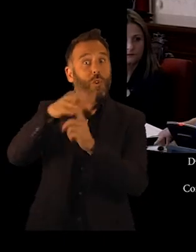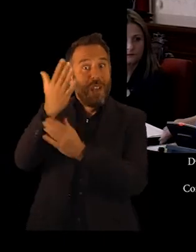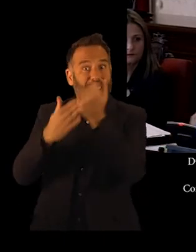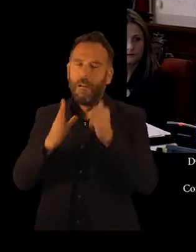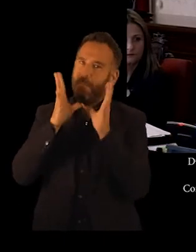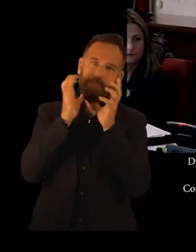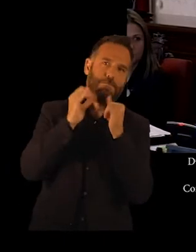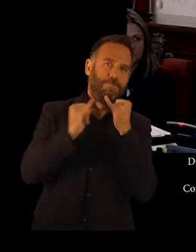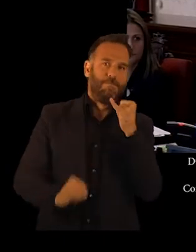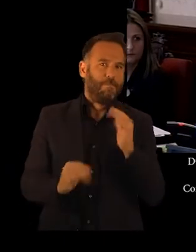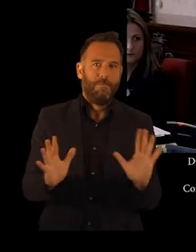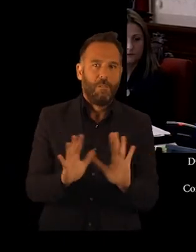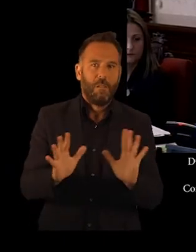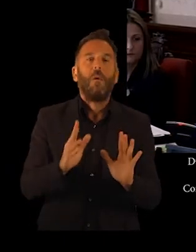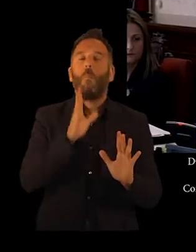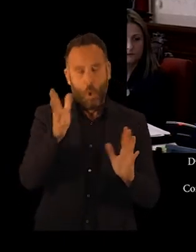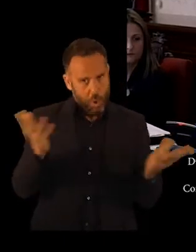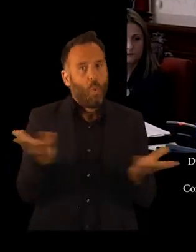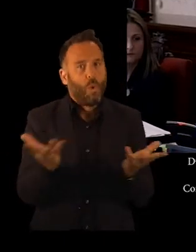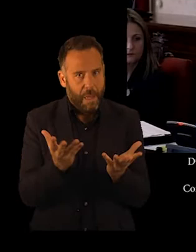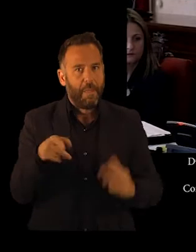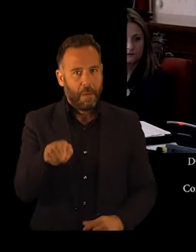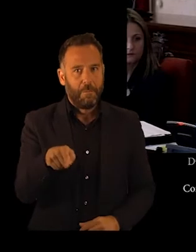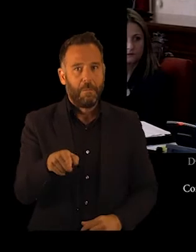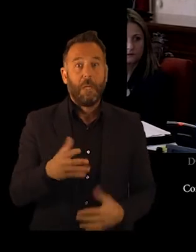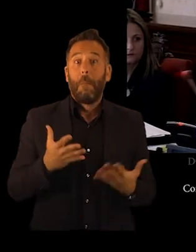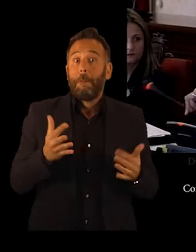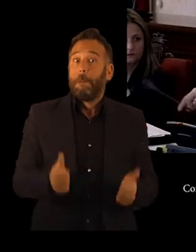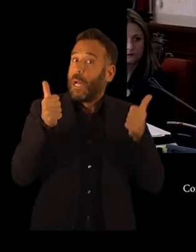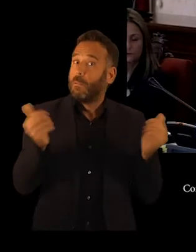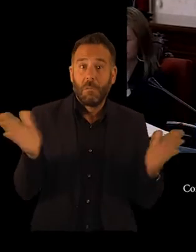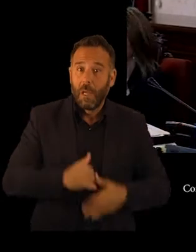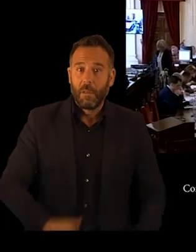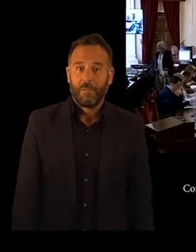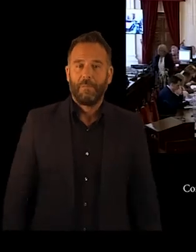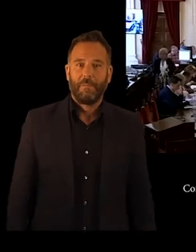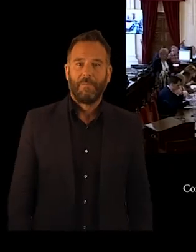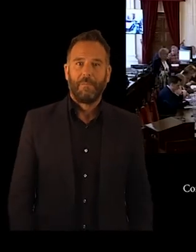Por ello, lo hemos pedido con urgencia. Y, bueno, que nada más. SEÑORA